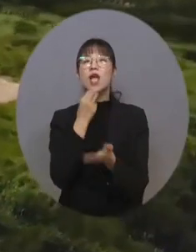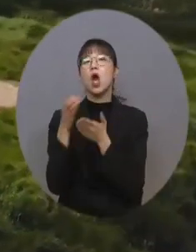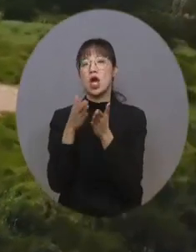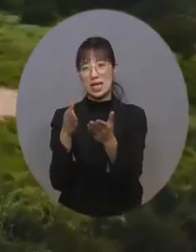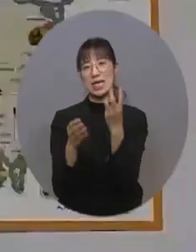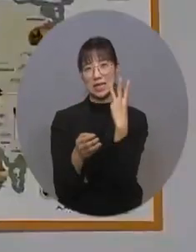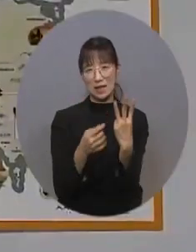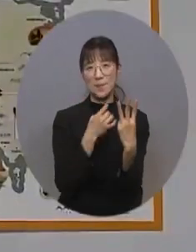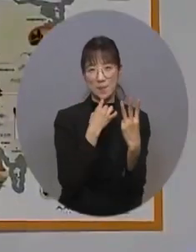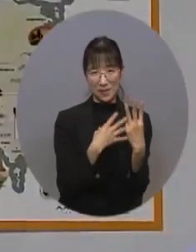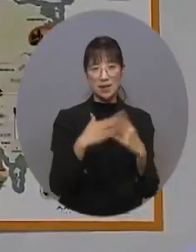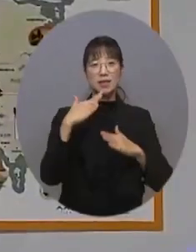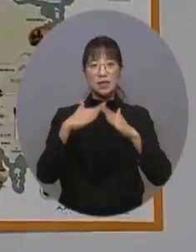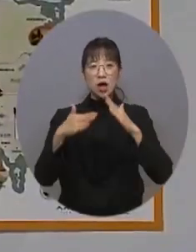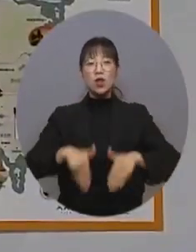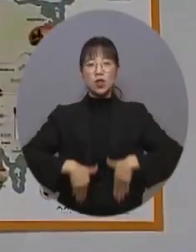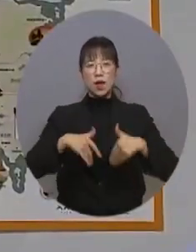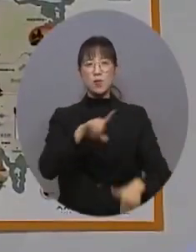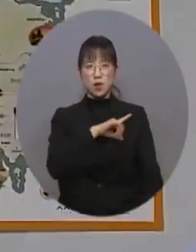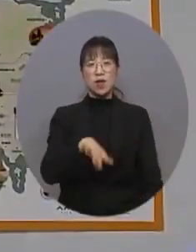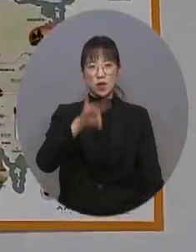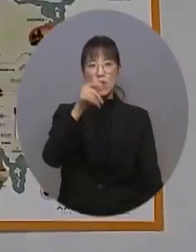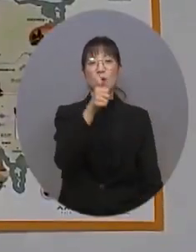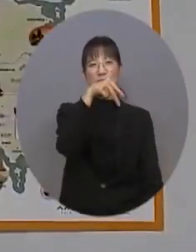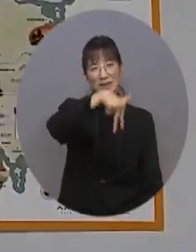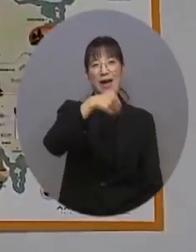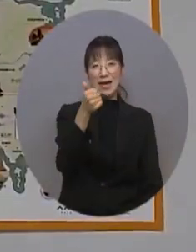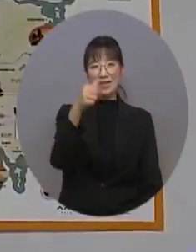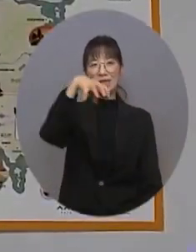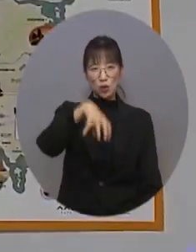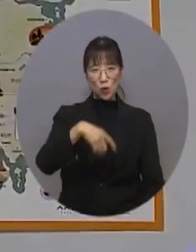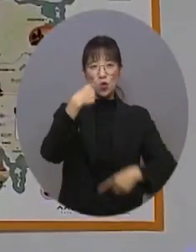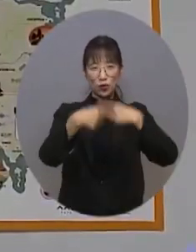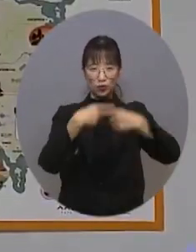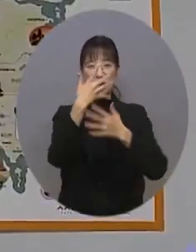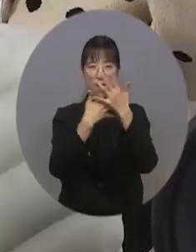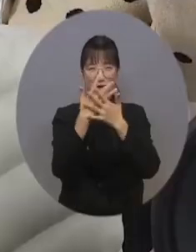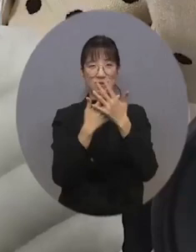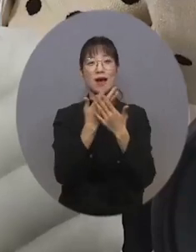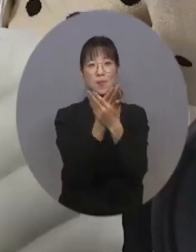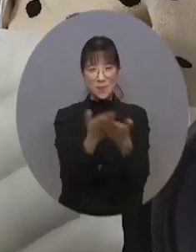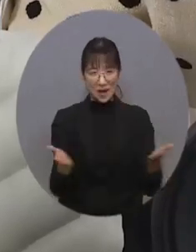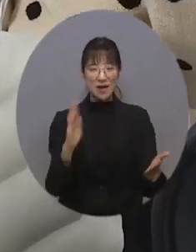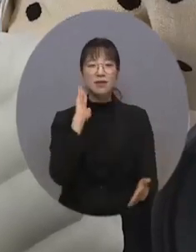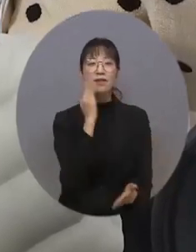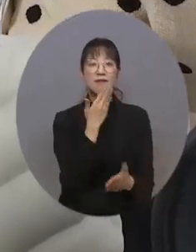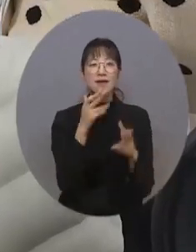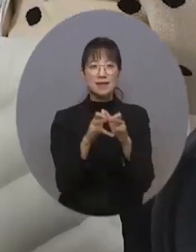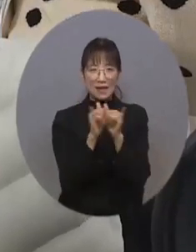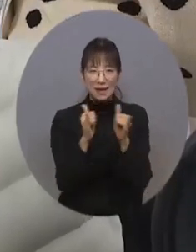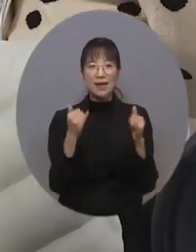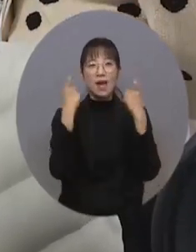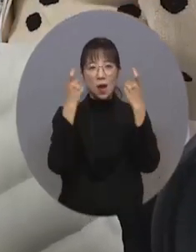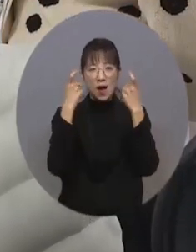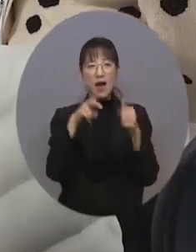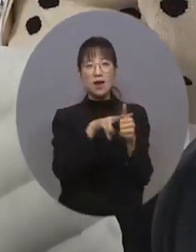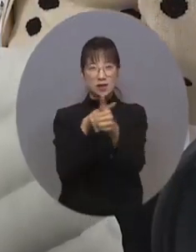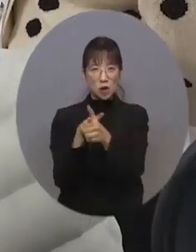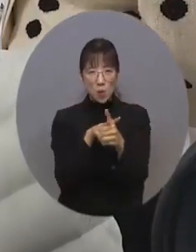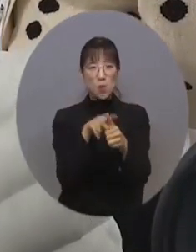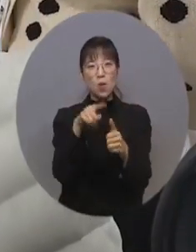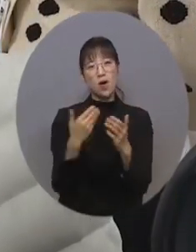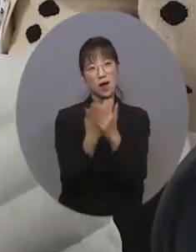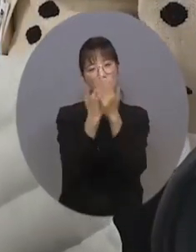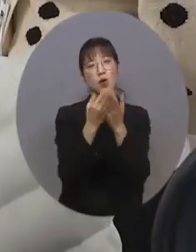뿐이었으나 전남 최초로 장흥군에 관광수어 영상이 제공되기 시작해 청각장애인 관광정보 접근성